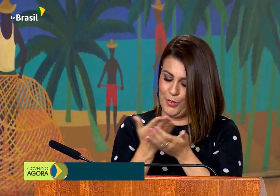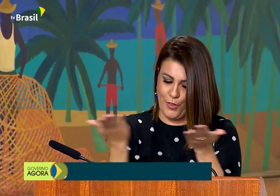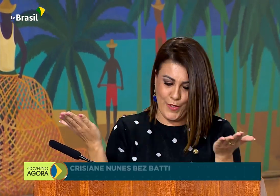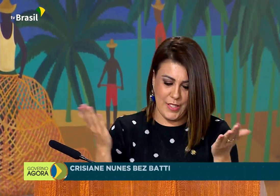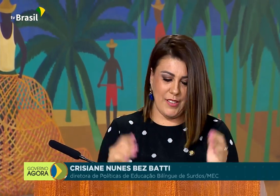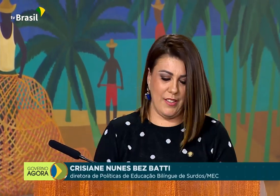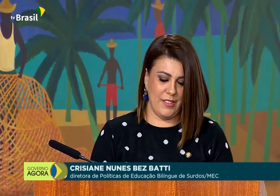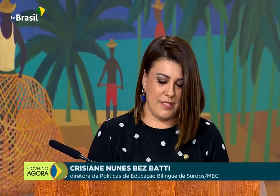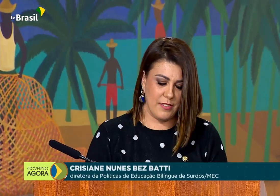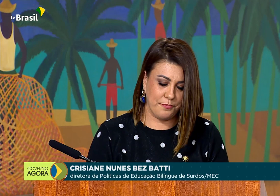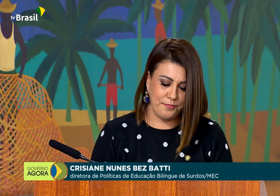se encontra nesta audiência.